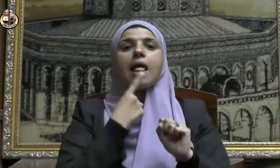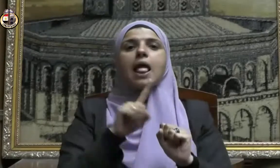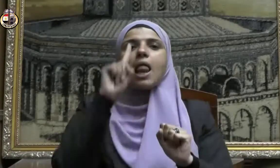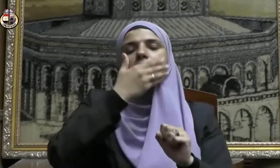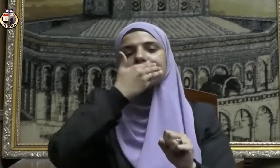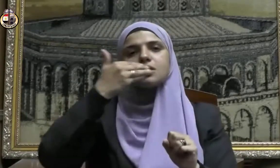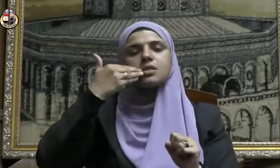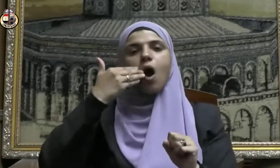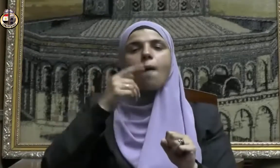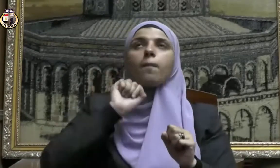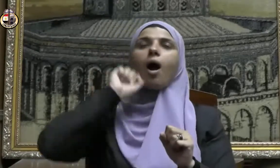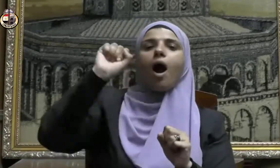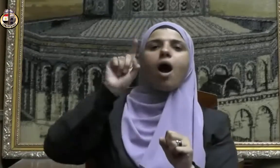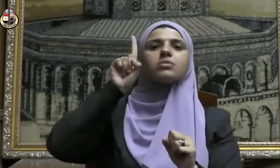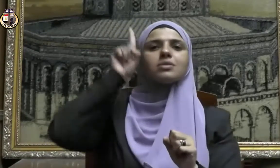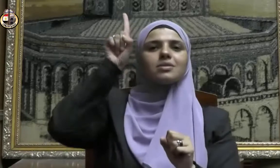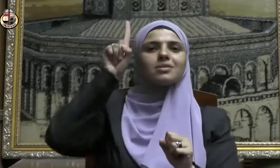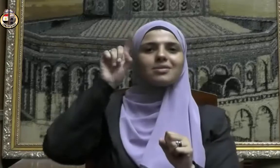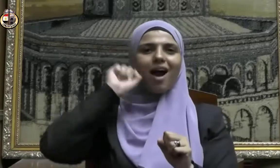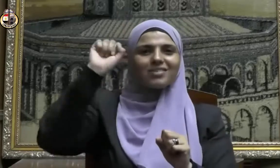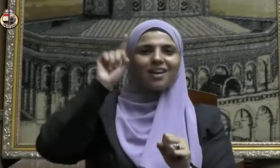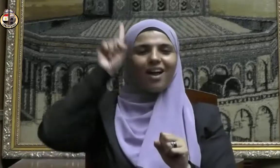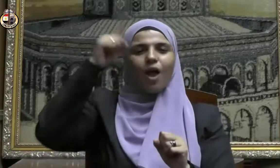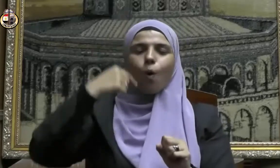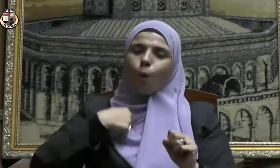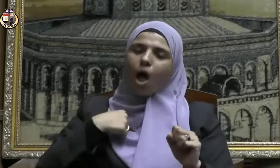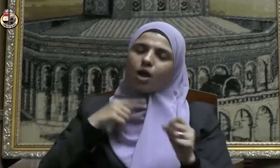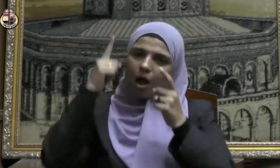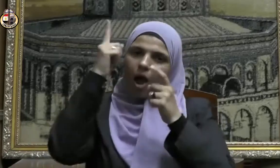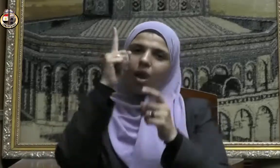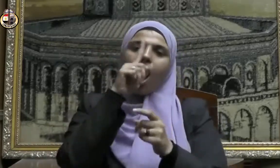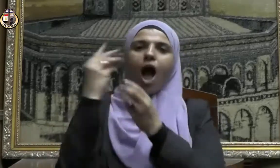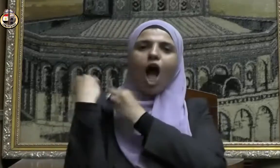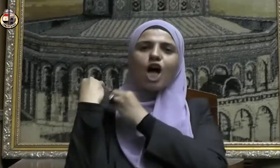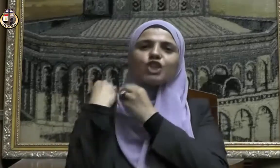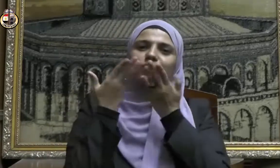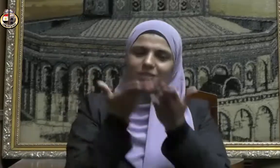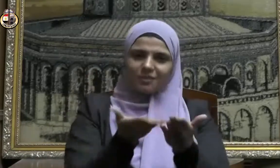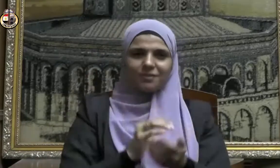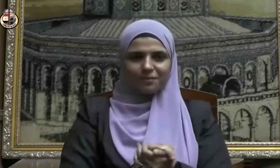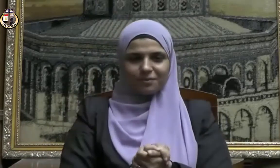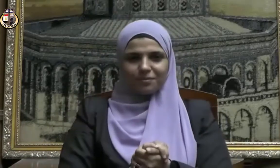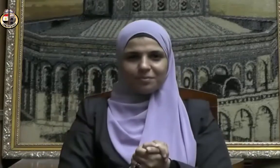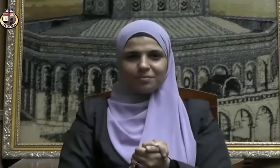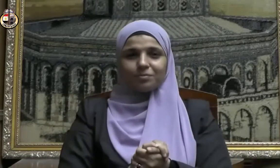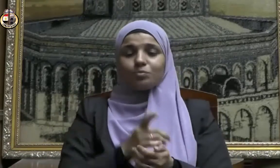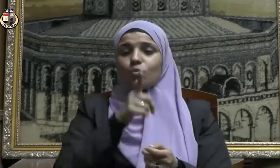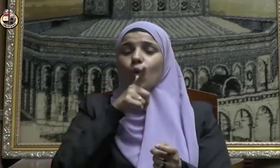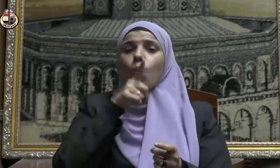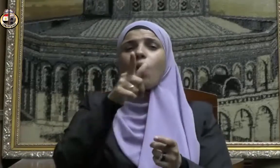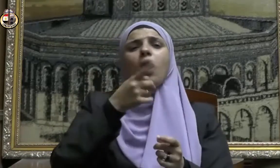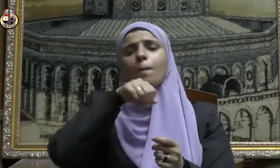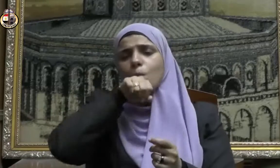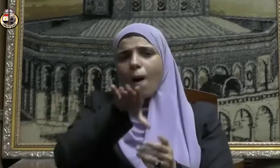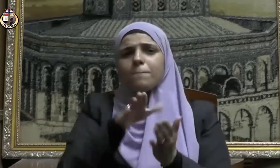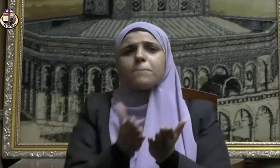الصيام فإنه لي وأنا أجزي به وقال صلى الله عليه